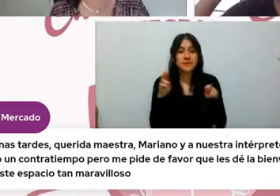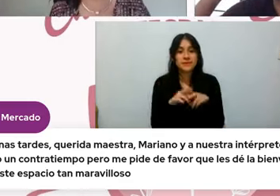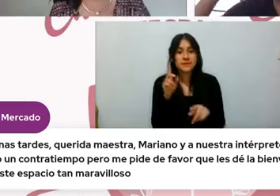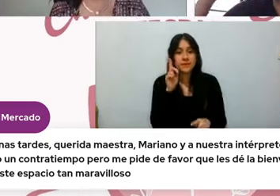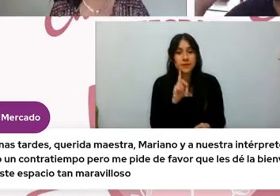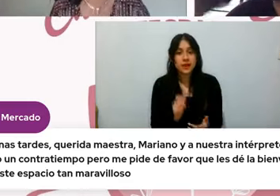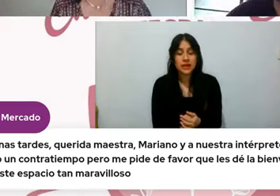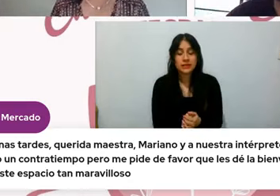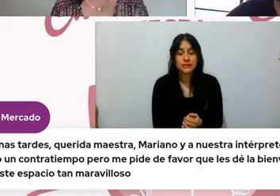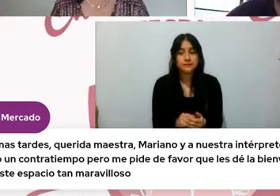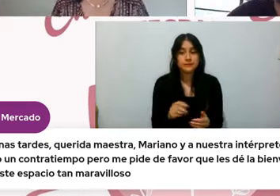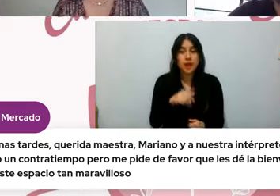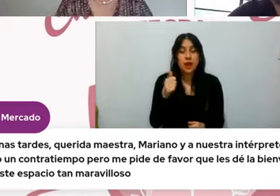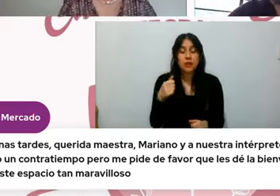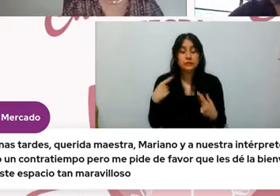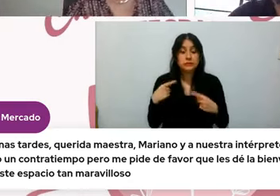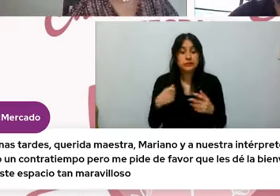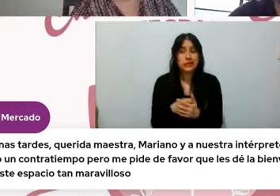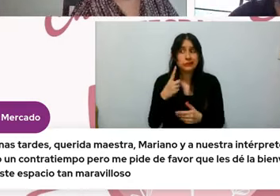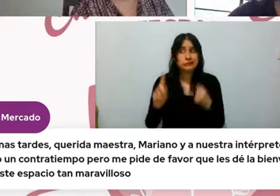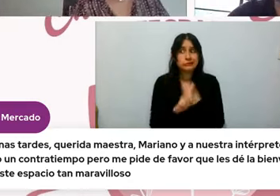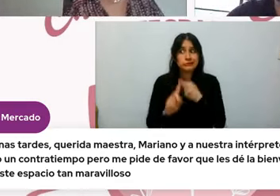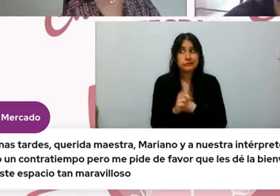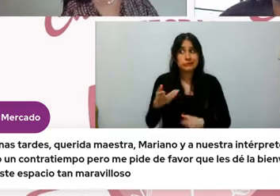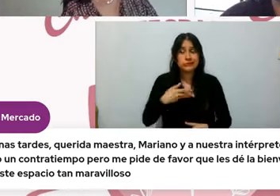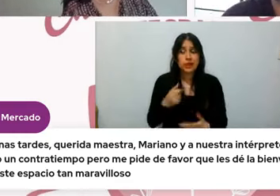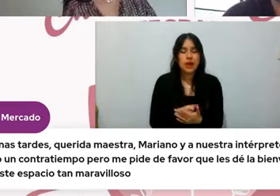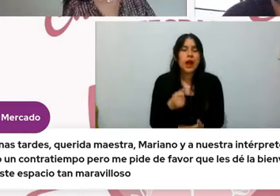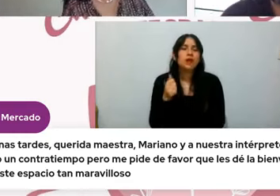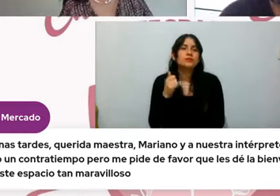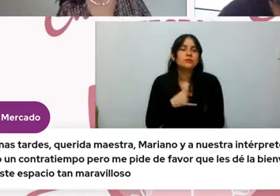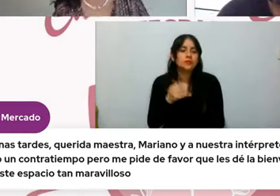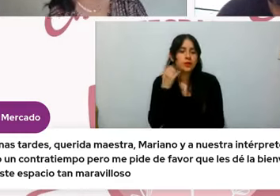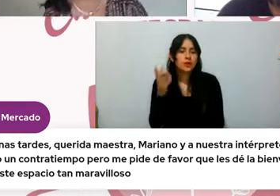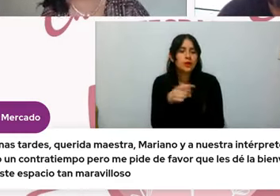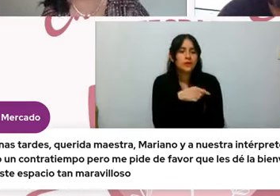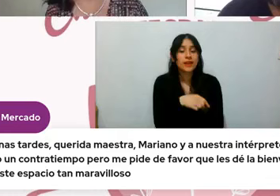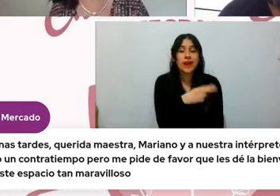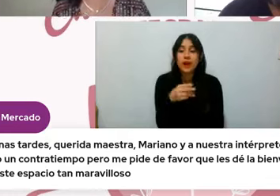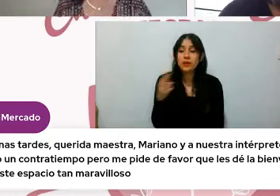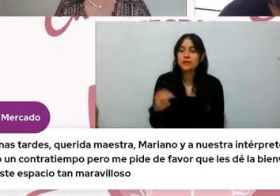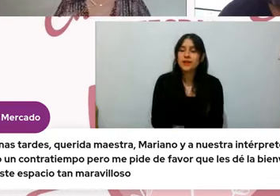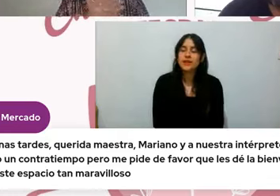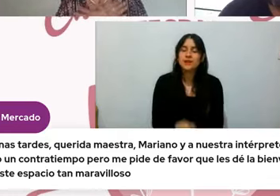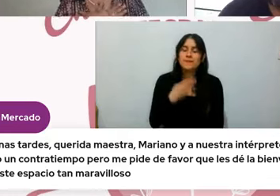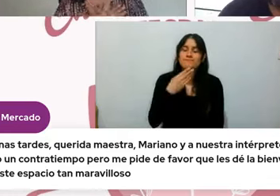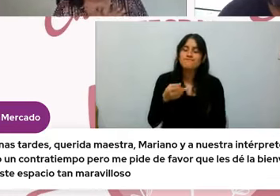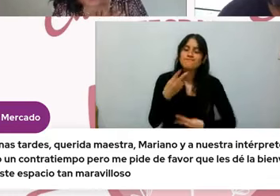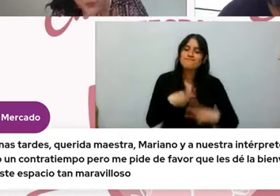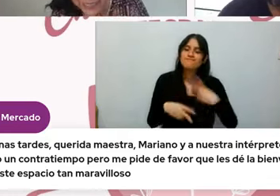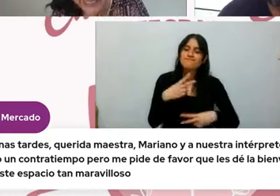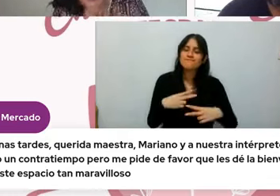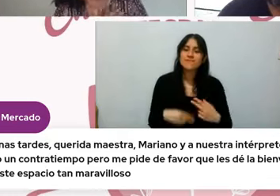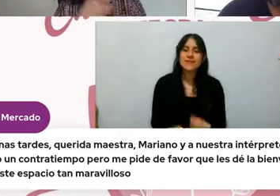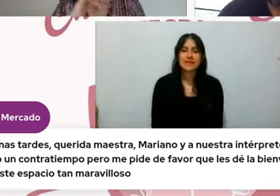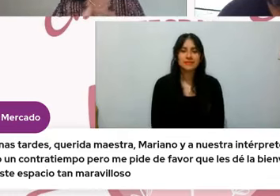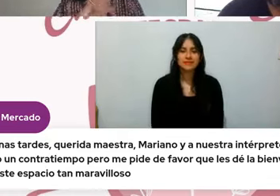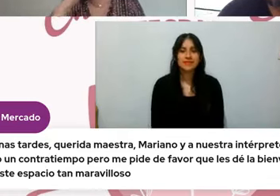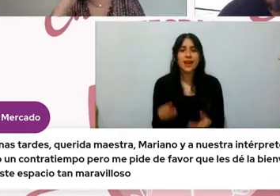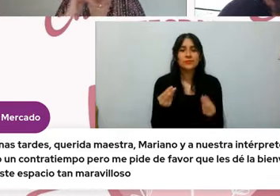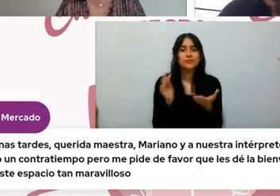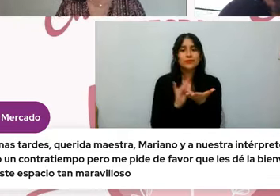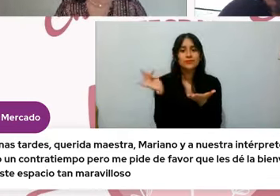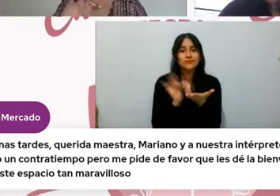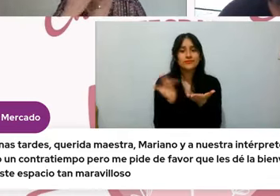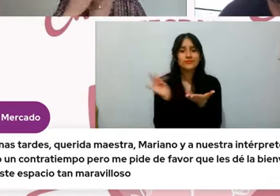tuvo un contratiempo, pero me pide de favor y que les dé la bienvenida, es un placer tenerlos en este espacio tan maravilloso. Muchas gracias,